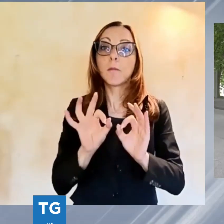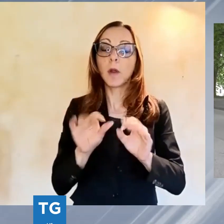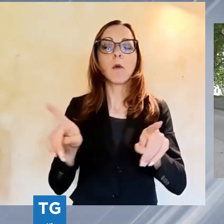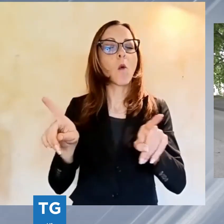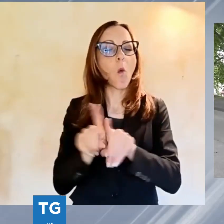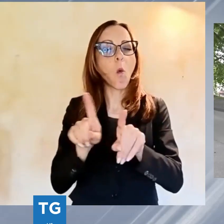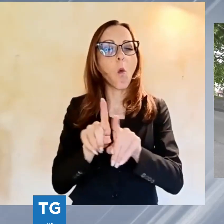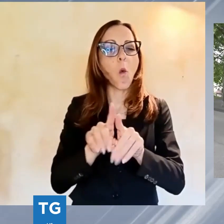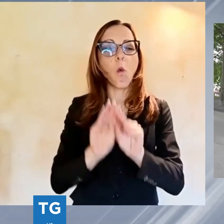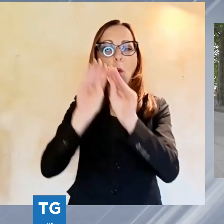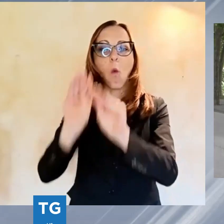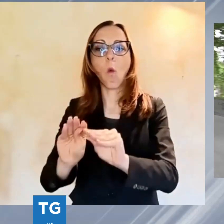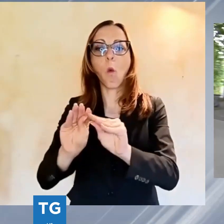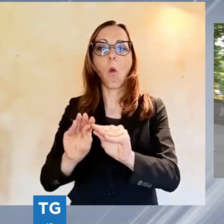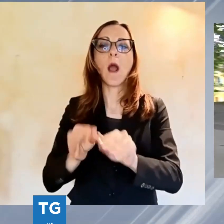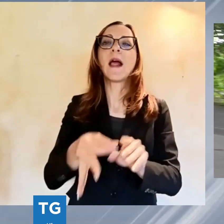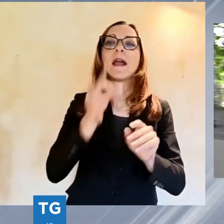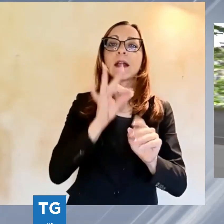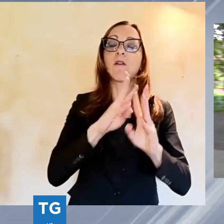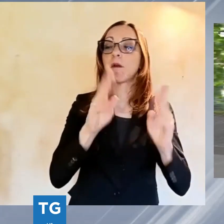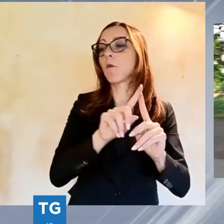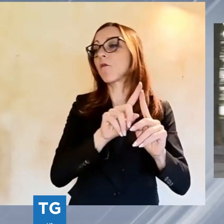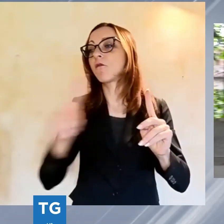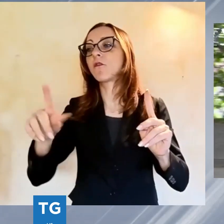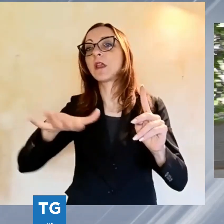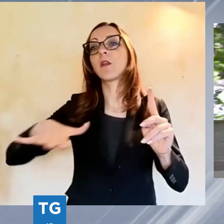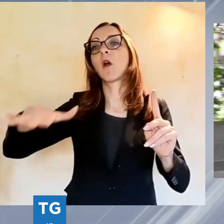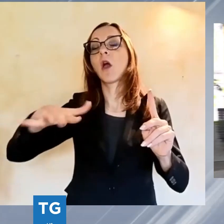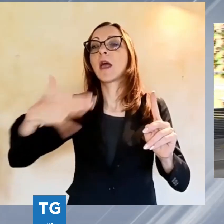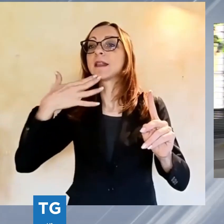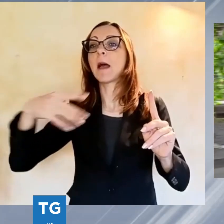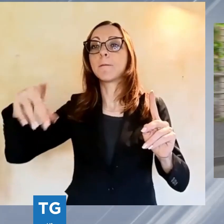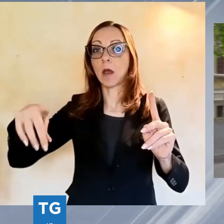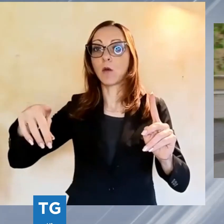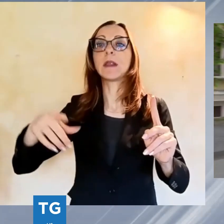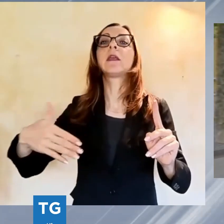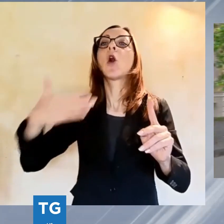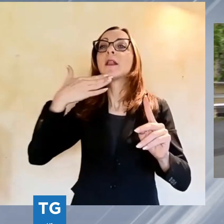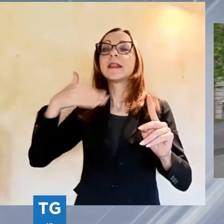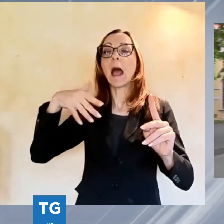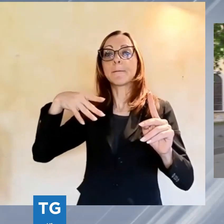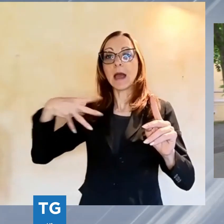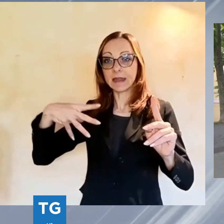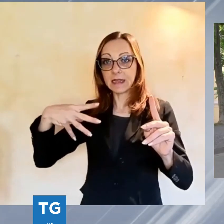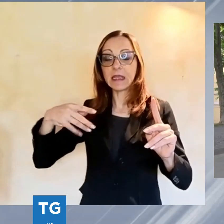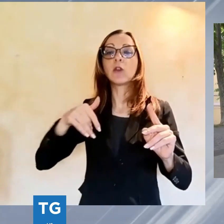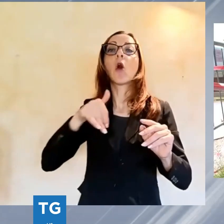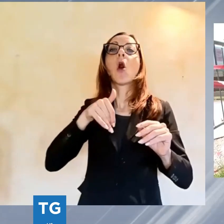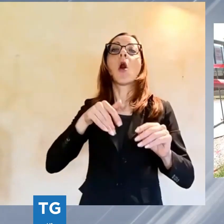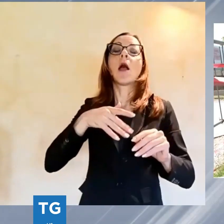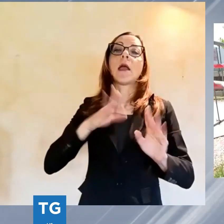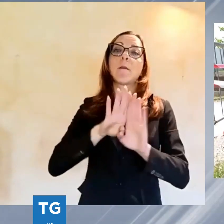delle Mura e il baluardo San Paolino, tra il baluardo San Martino e Porta Saiacopo e su altre cortine e rampe di accesso.